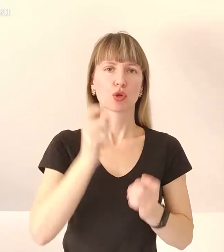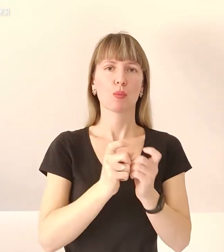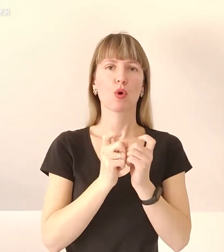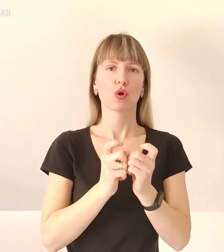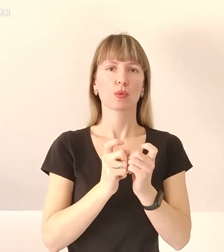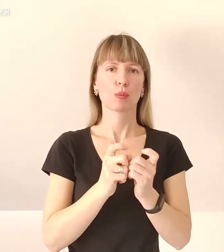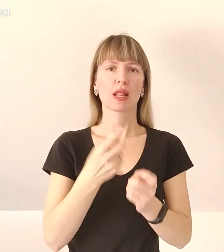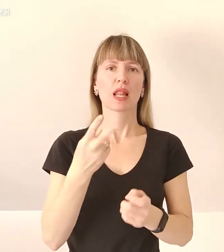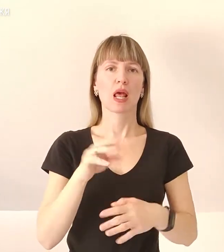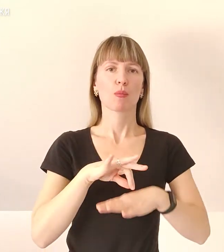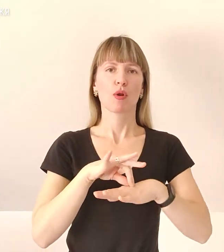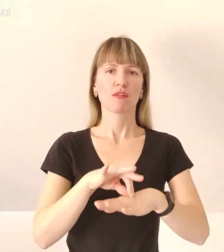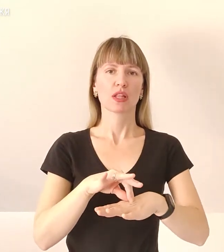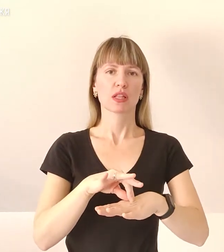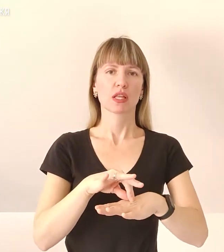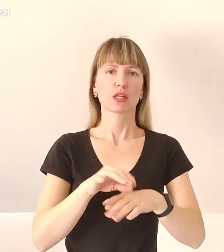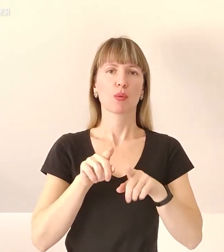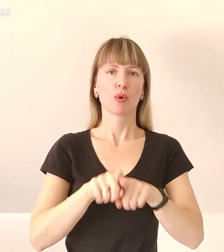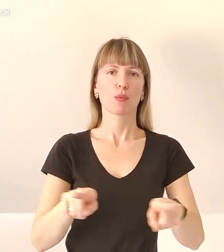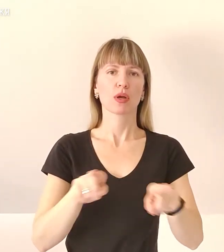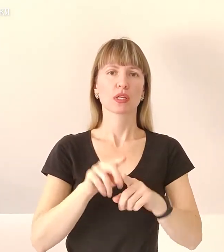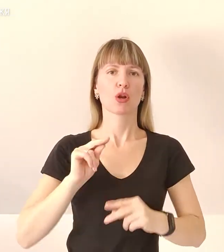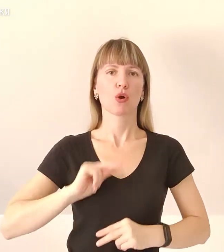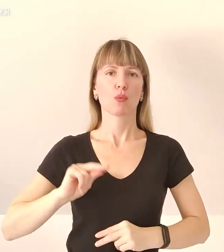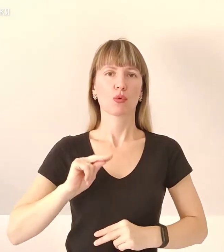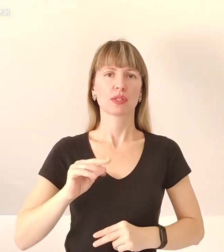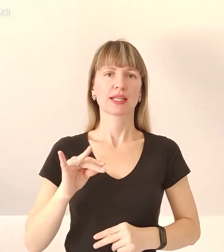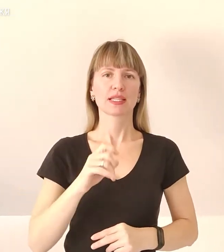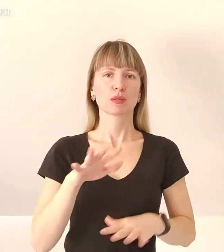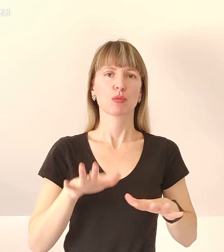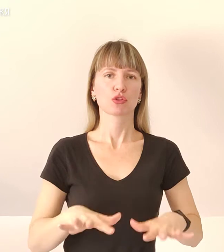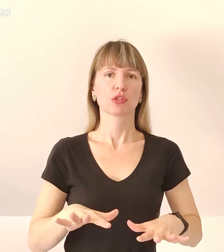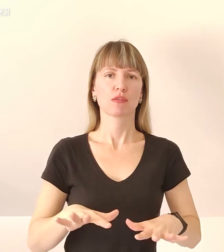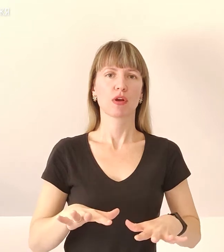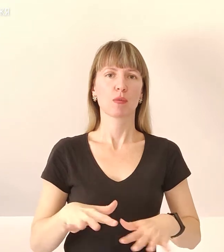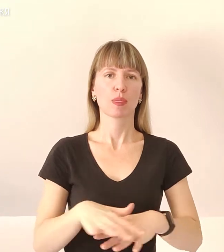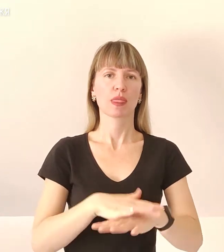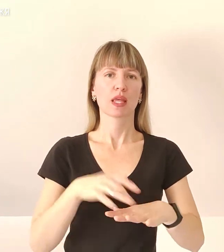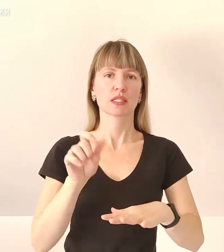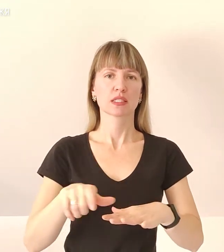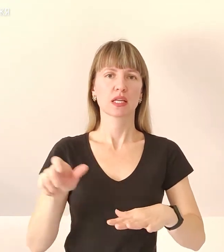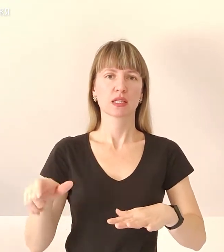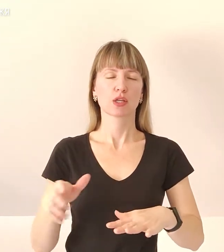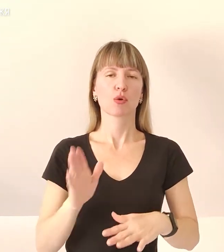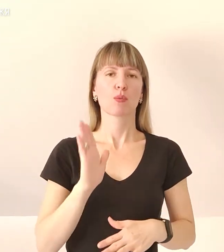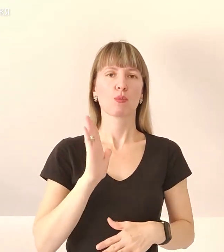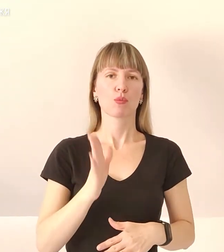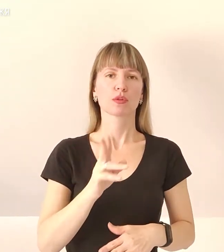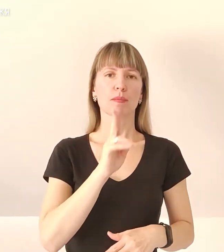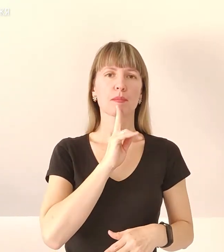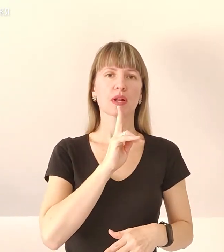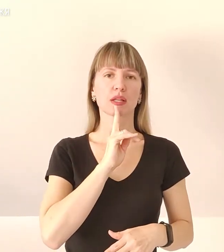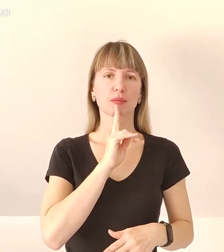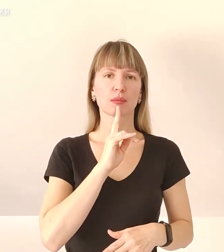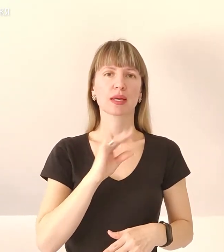для проведення пропагандистської роботи із місцевим населенням. Будьте бильними і не